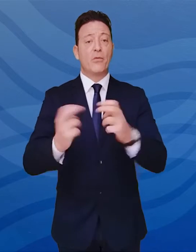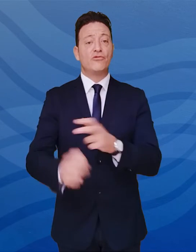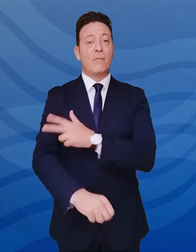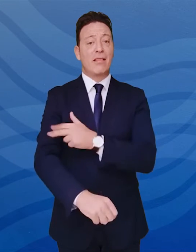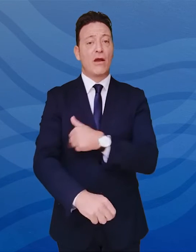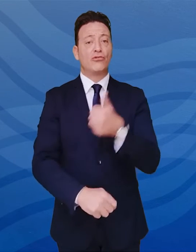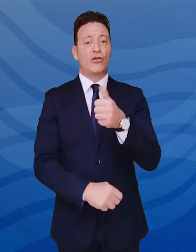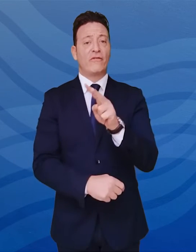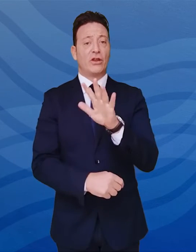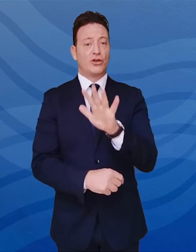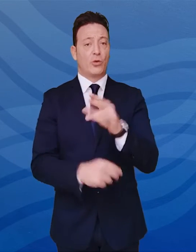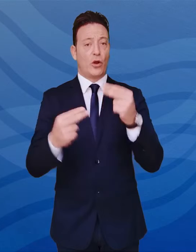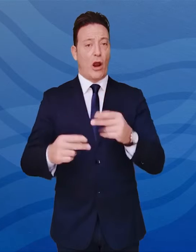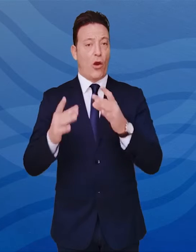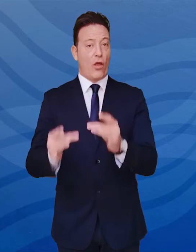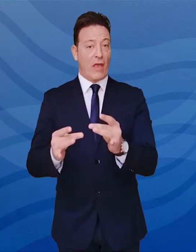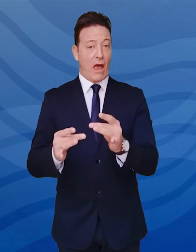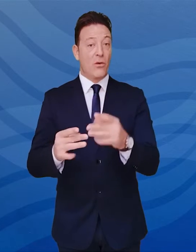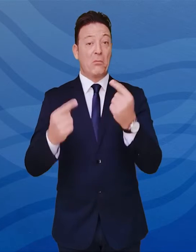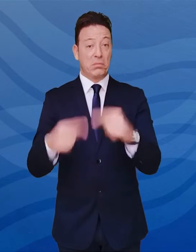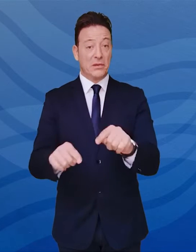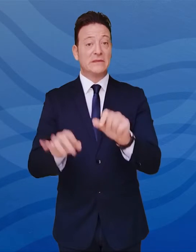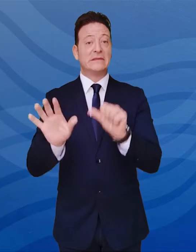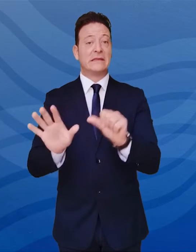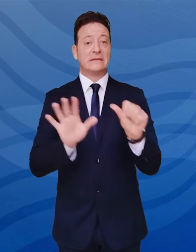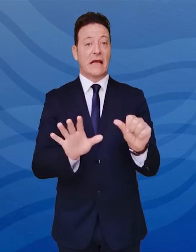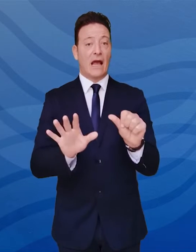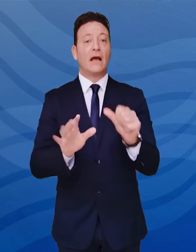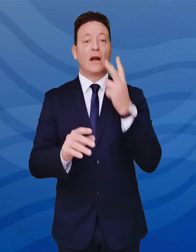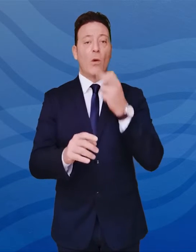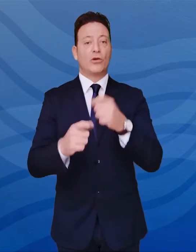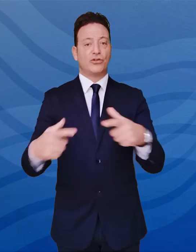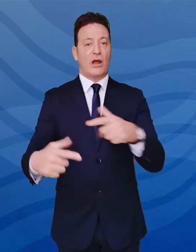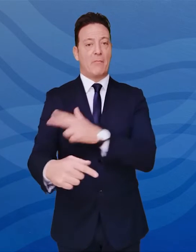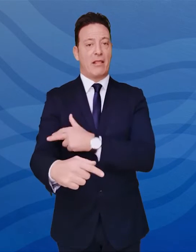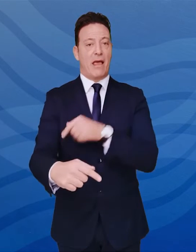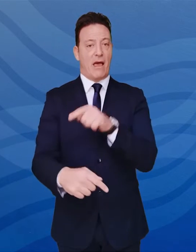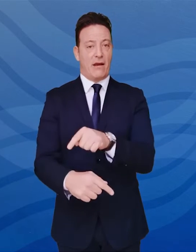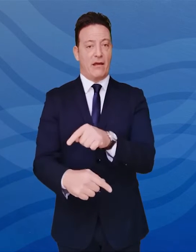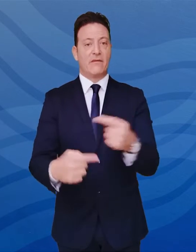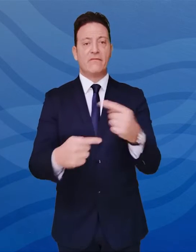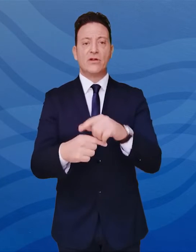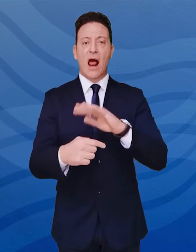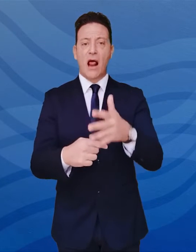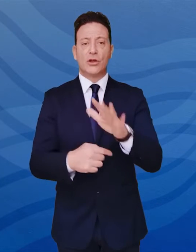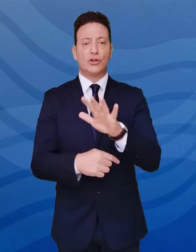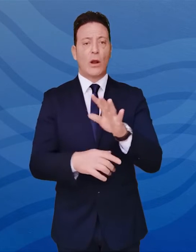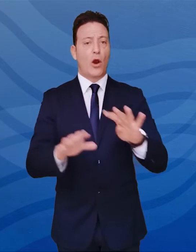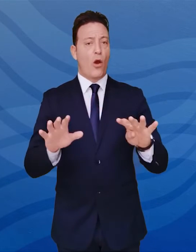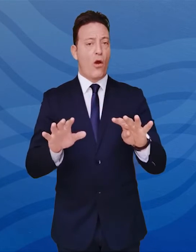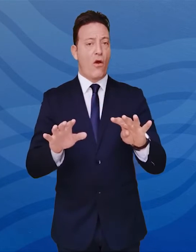invece attribuiti alla provincia di Matera e di questi 66 interessano la città di Matera, mentre i rimanenti 59